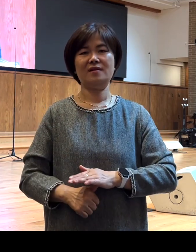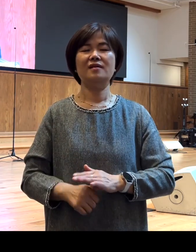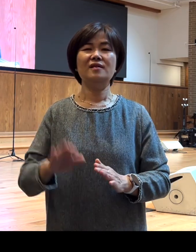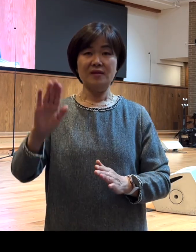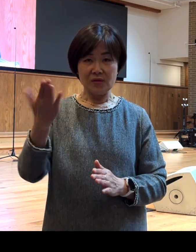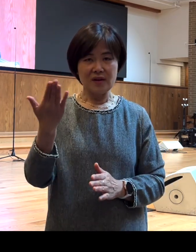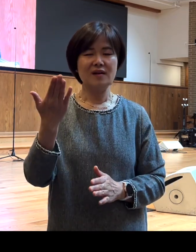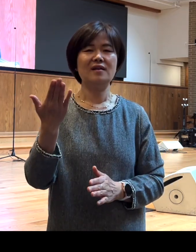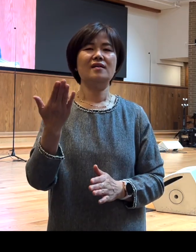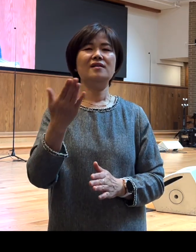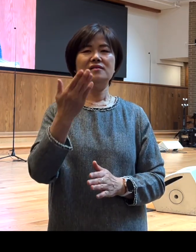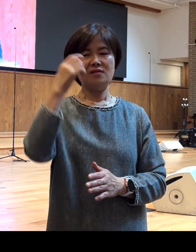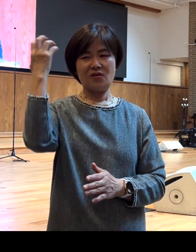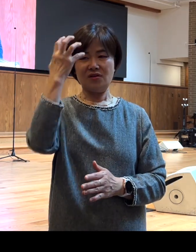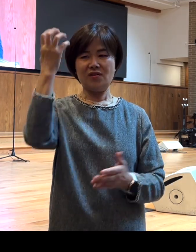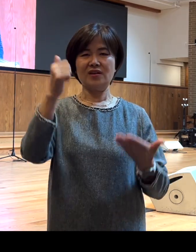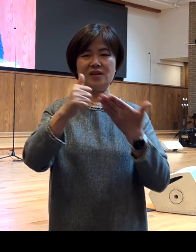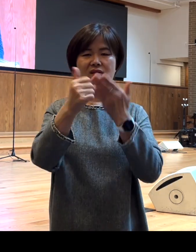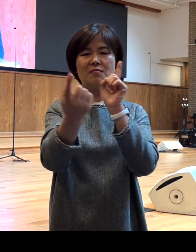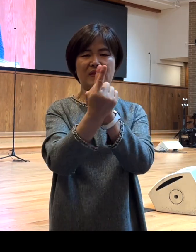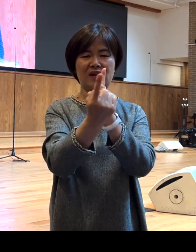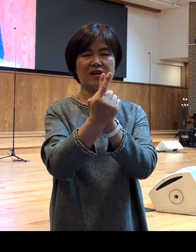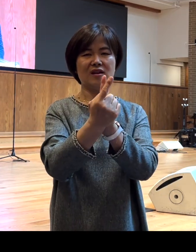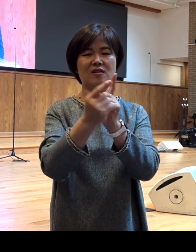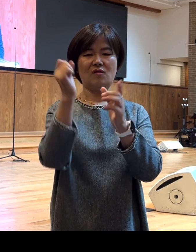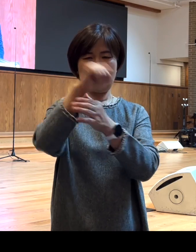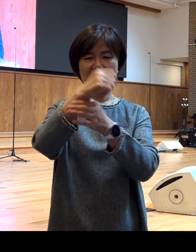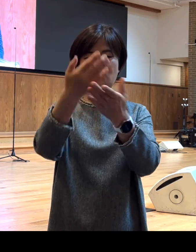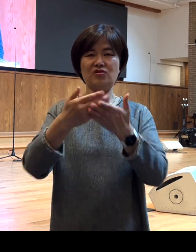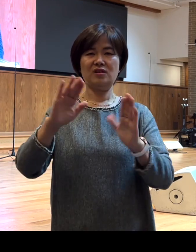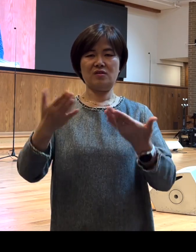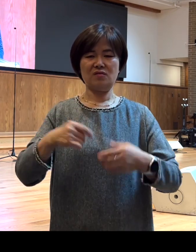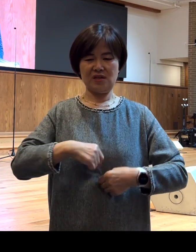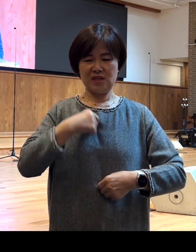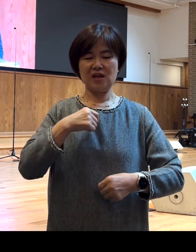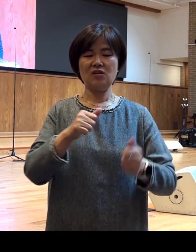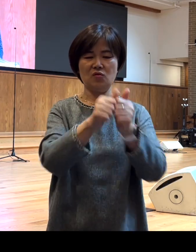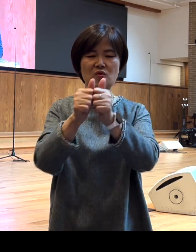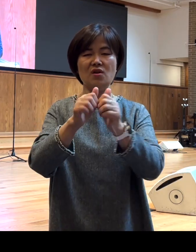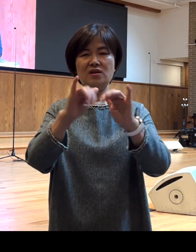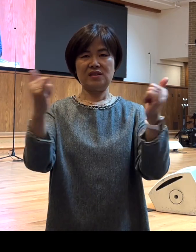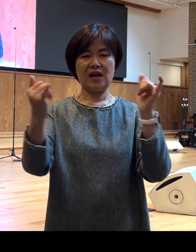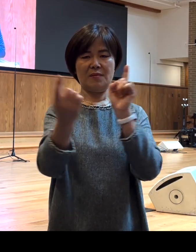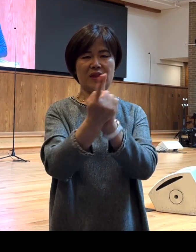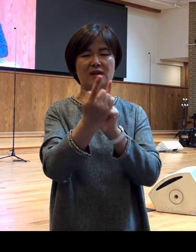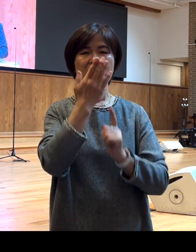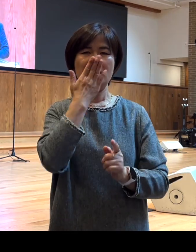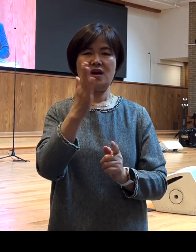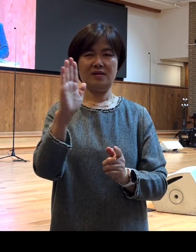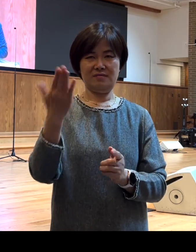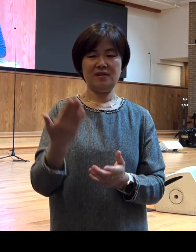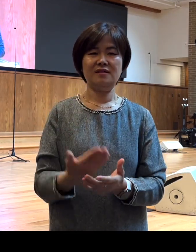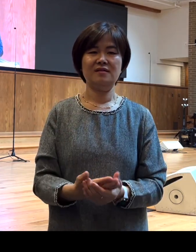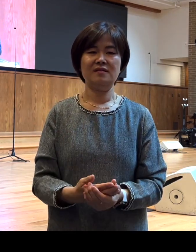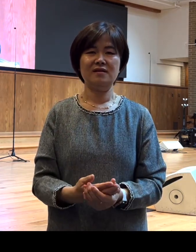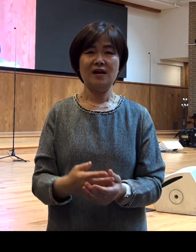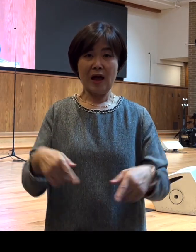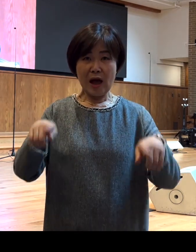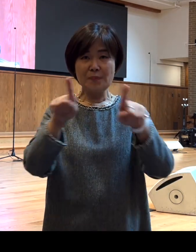성령께서 만나게 하시는 신실한 동역자를 만날 수 있습니다 함께 마음을